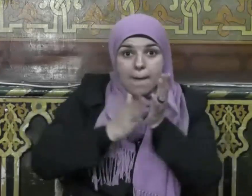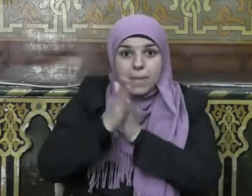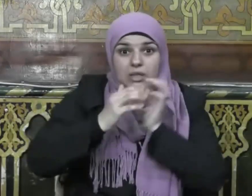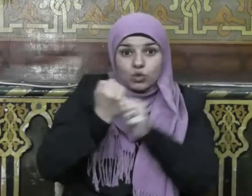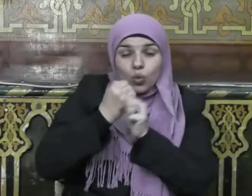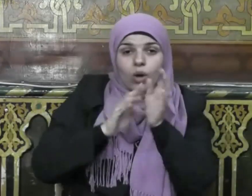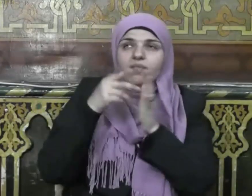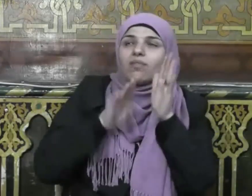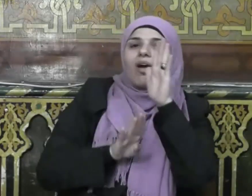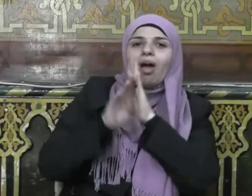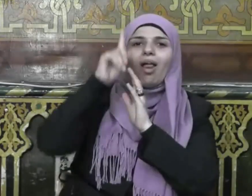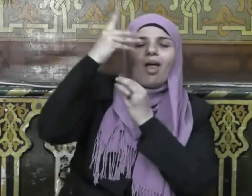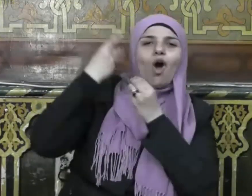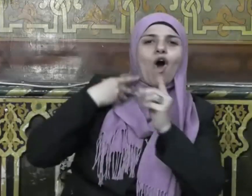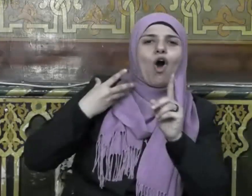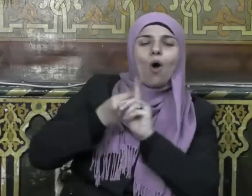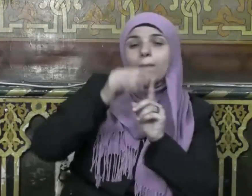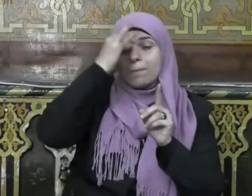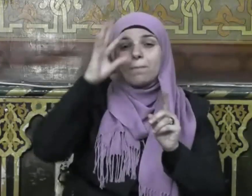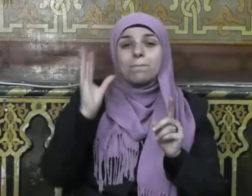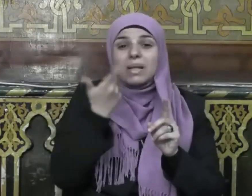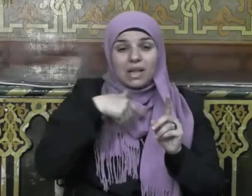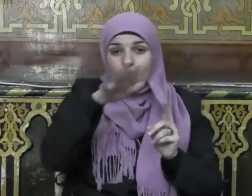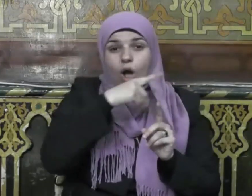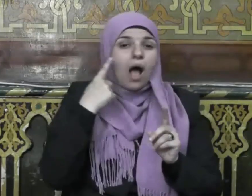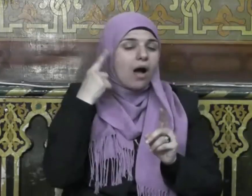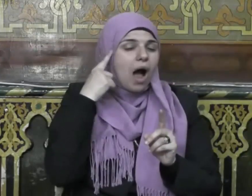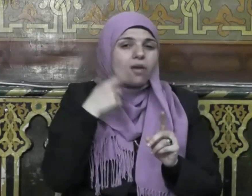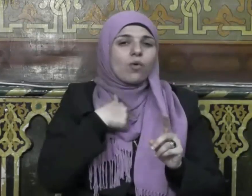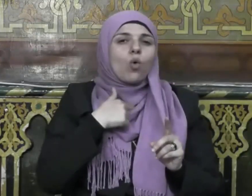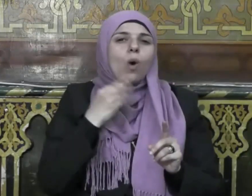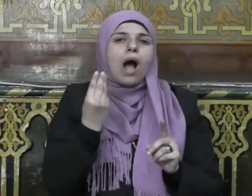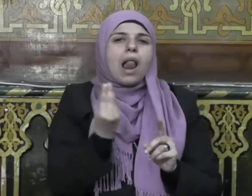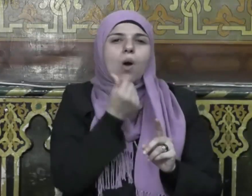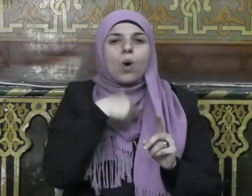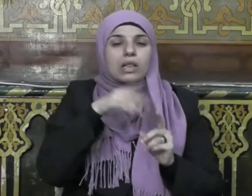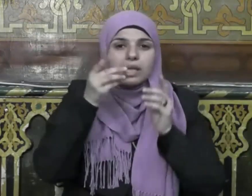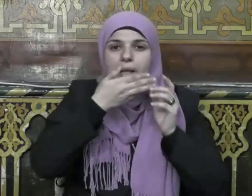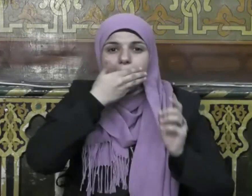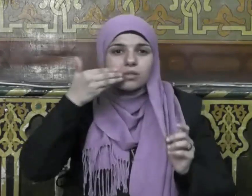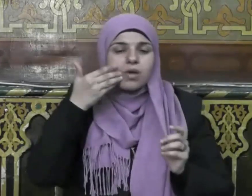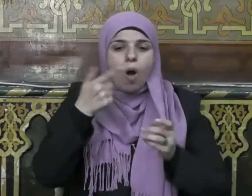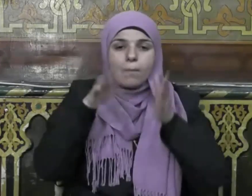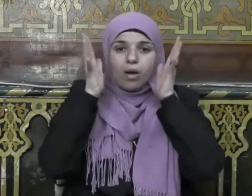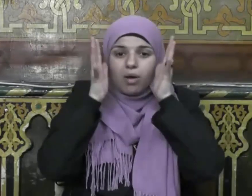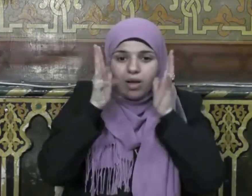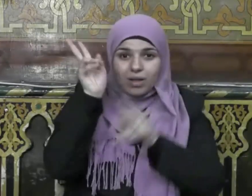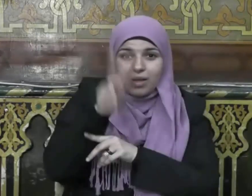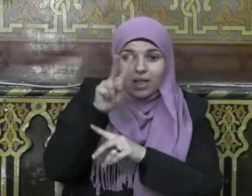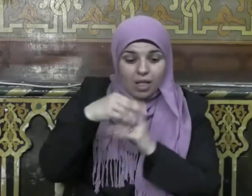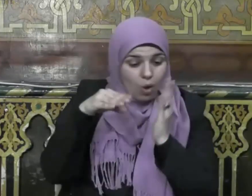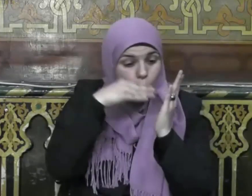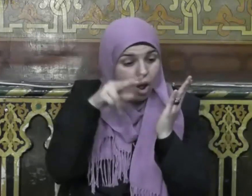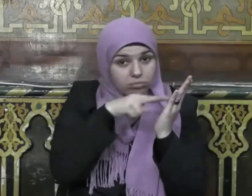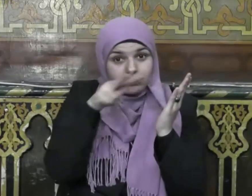المنزل فمن ذاق حلاوة الصيام والقيام وقراءة القرآن لا يمكن أن